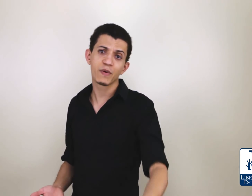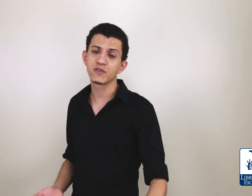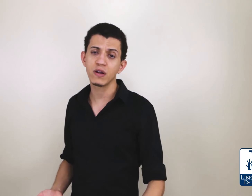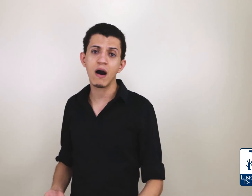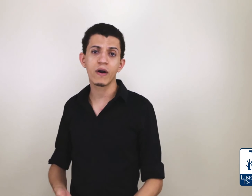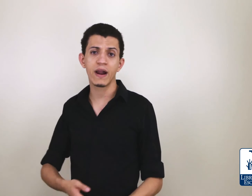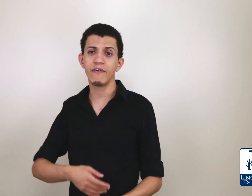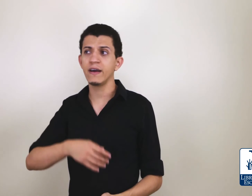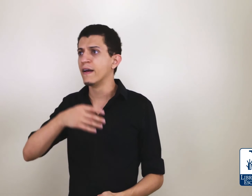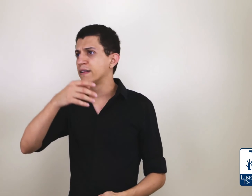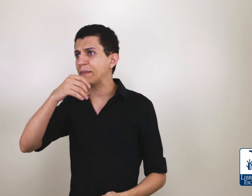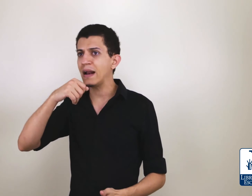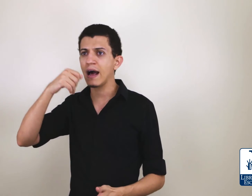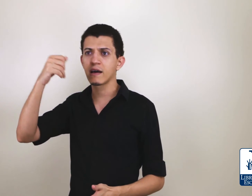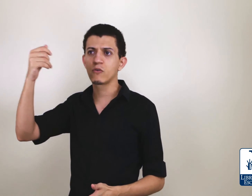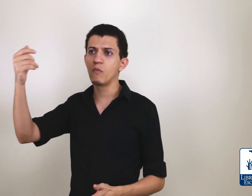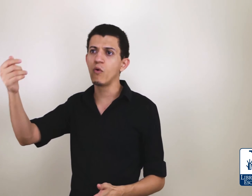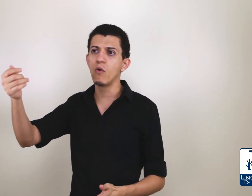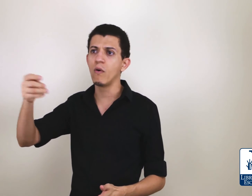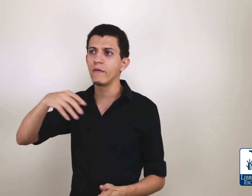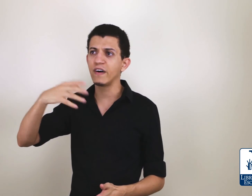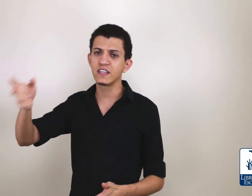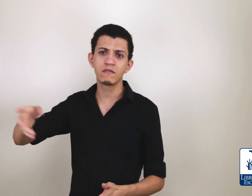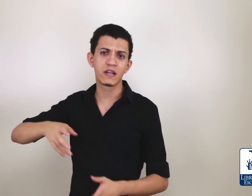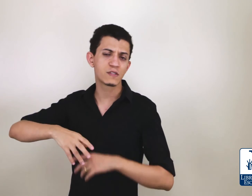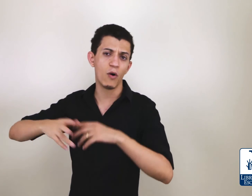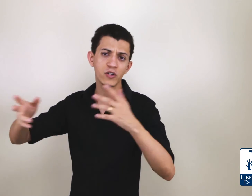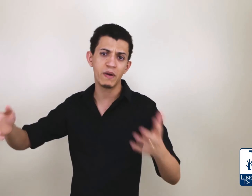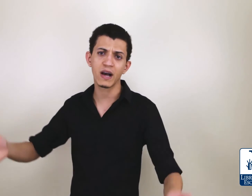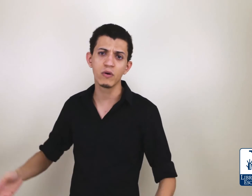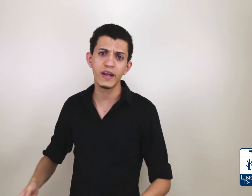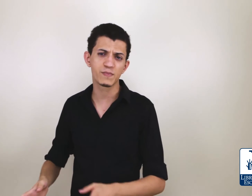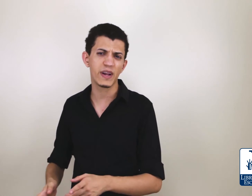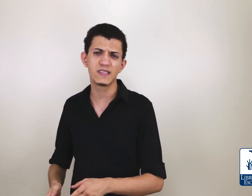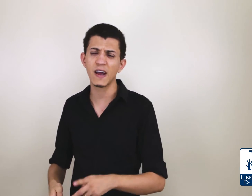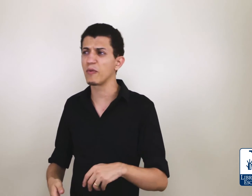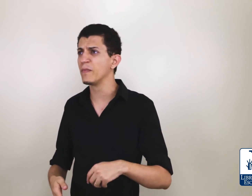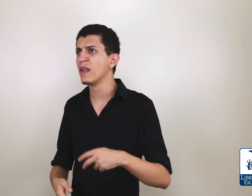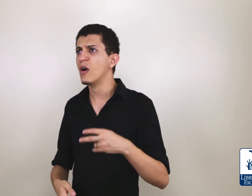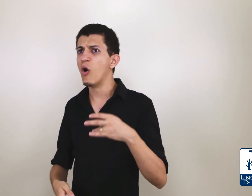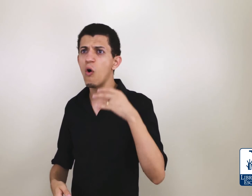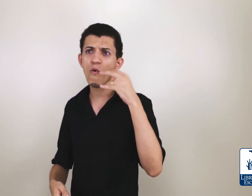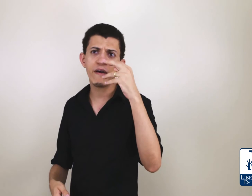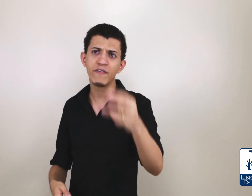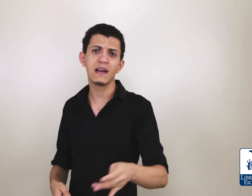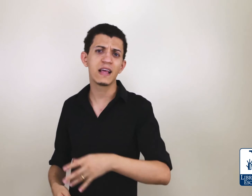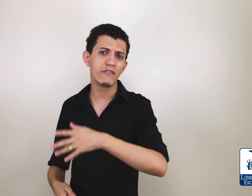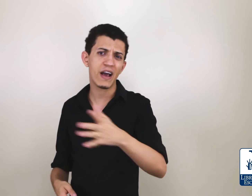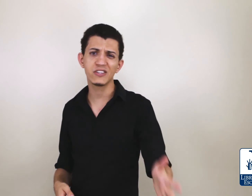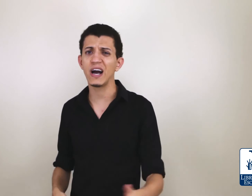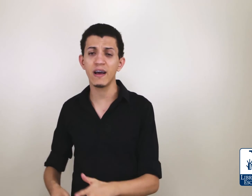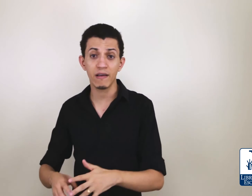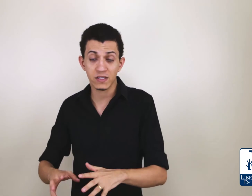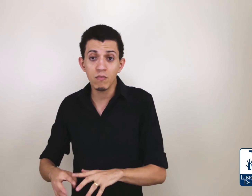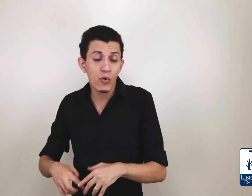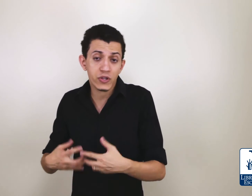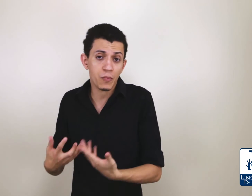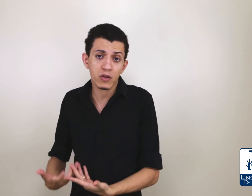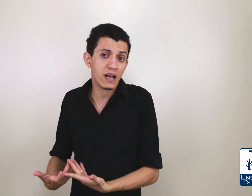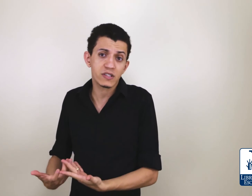profissional, o cara vai trabalhar fazendo transporte de mercadorias, por exemplo, ou, enfim, ele tem que viajar, são muitas oportunidades